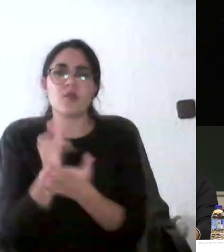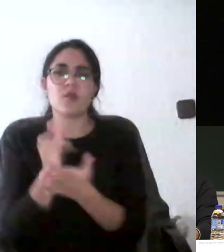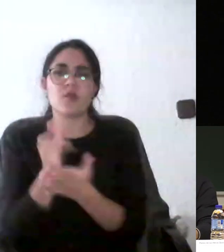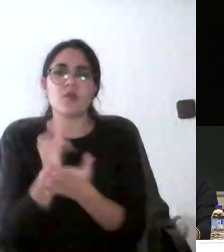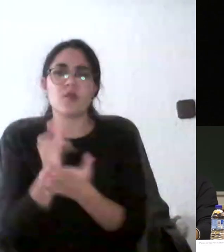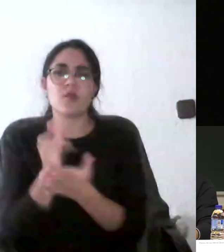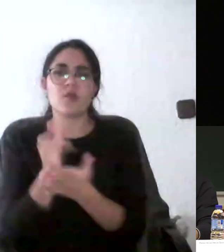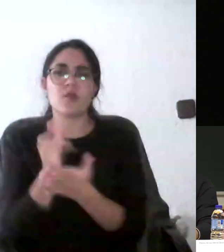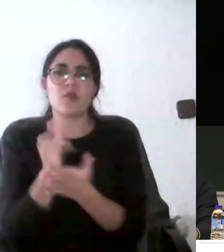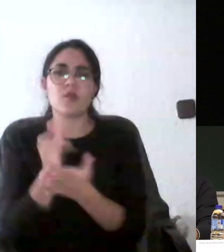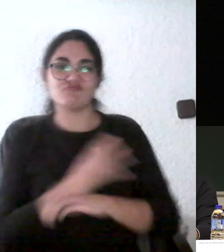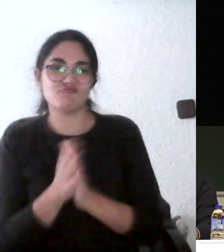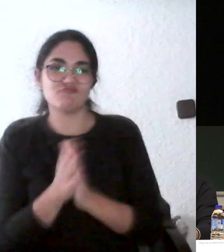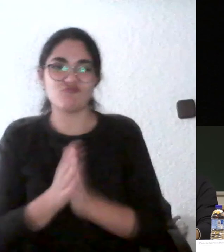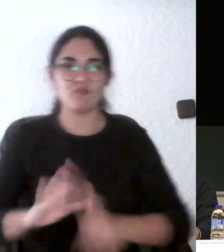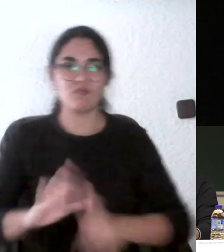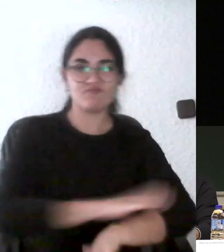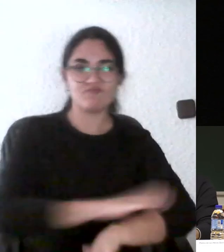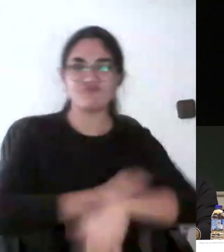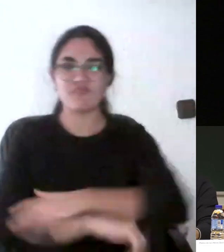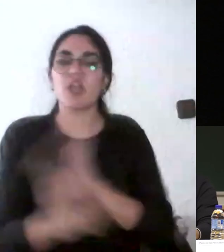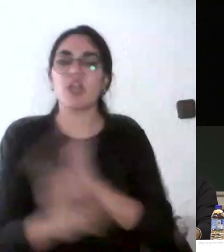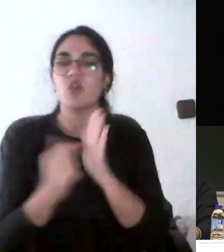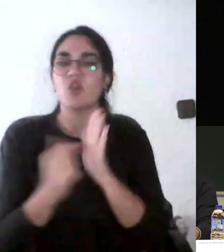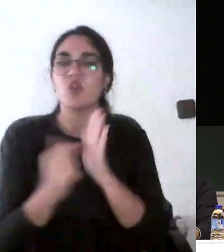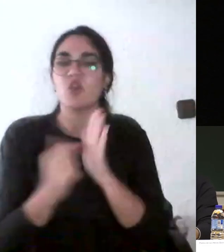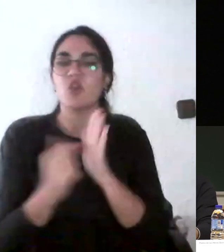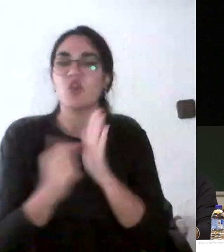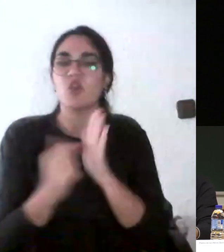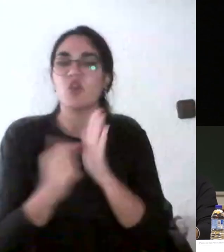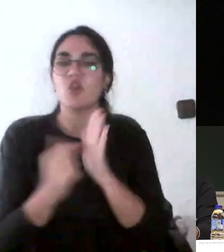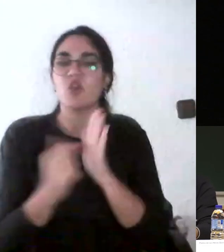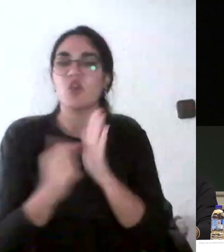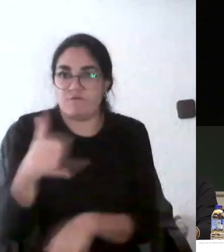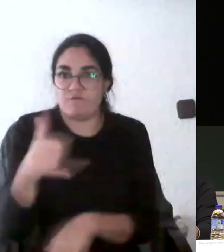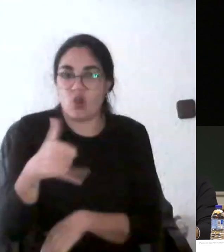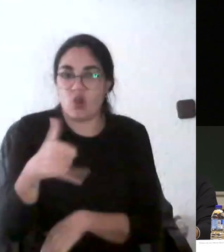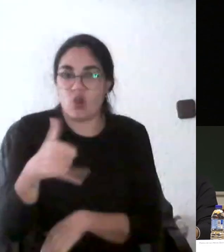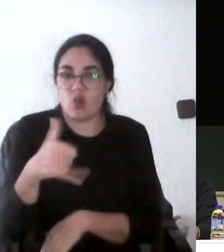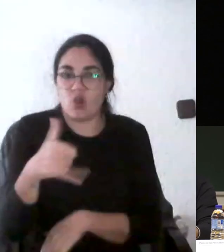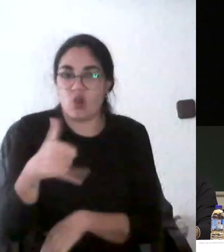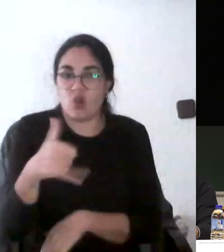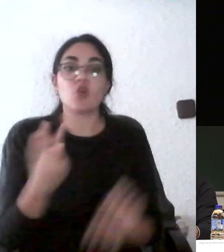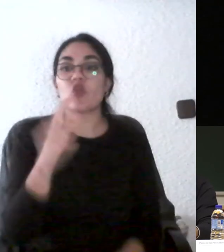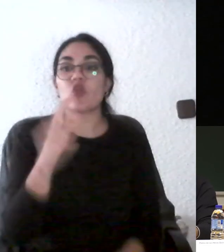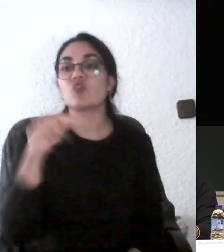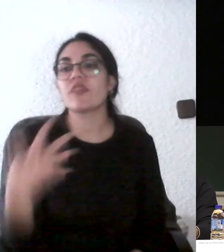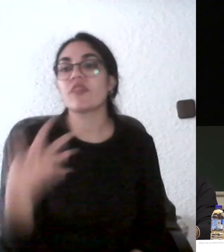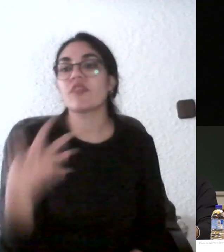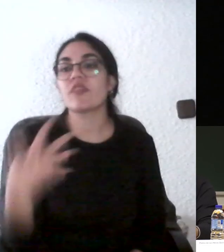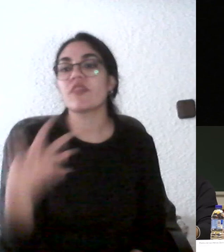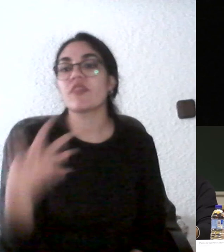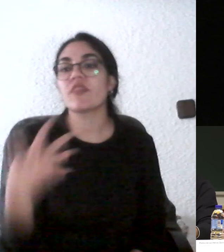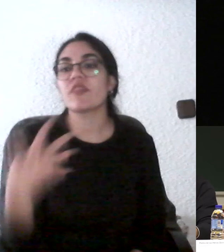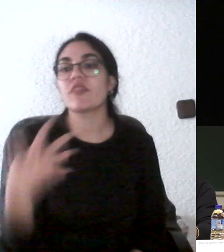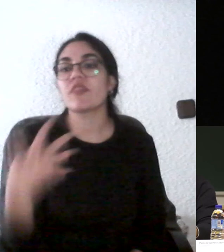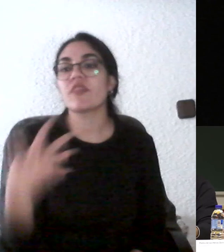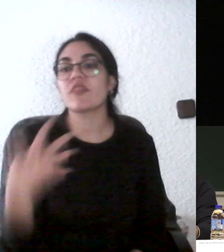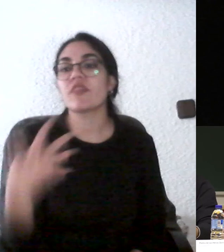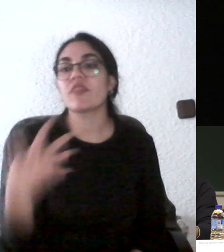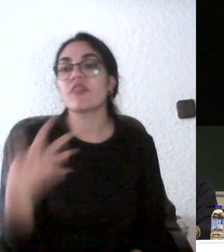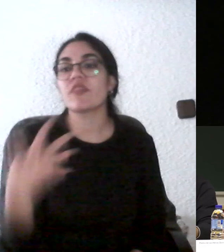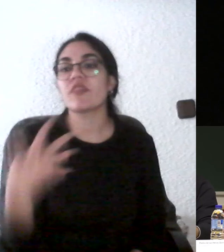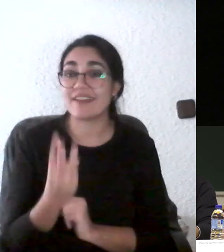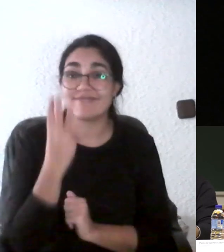día pero no bajo de ahí empiezan los alumnos a decirte bueno y yo que he sacado un 2,5 no no lo siento es un 3 y es un 3 y es matemático son